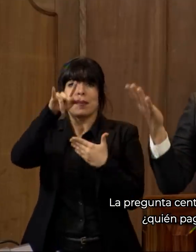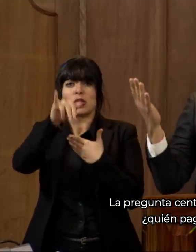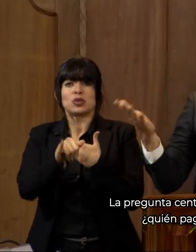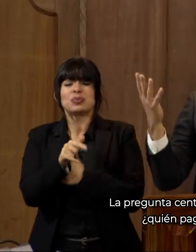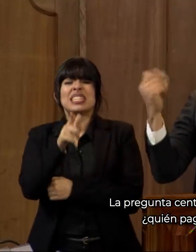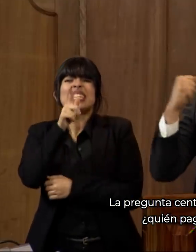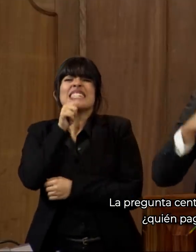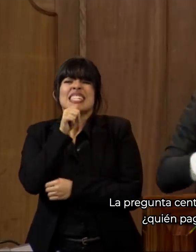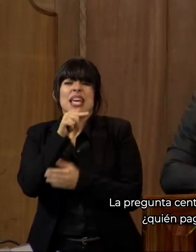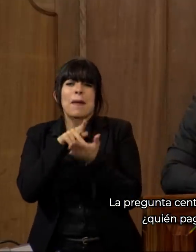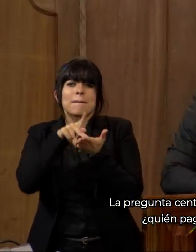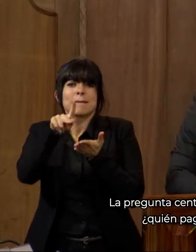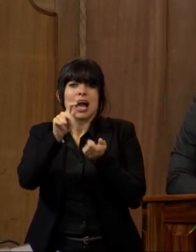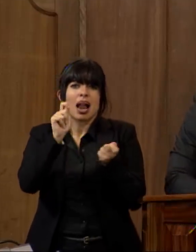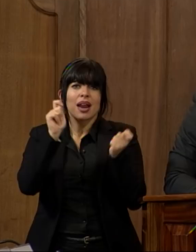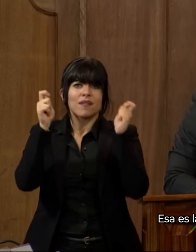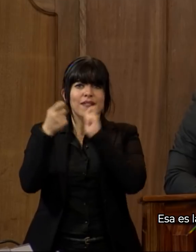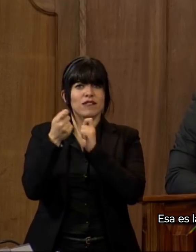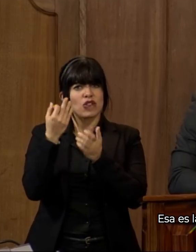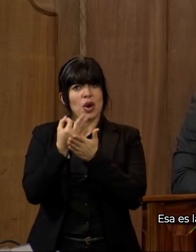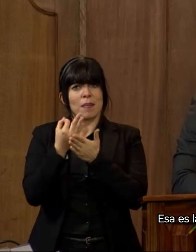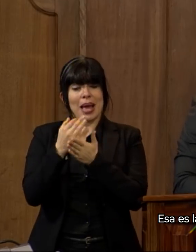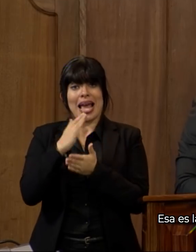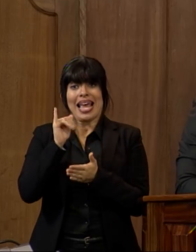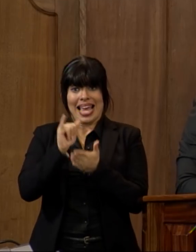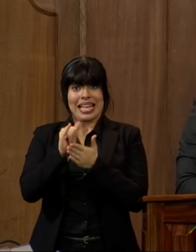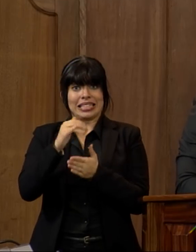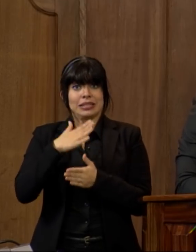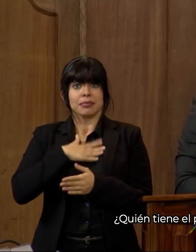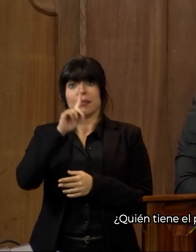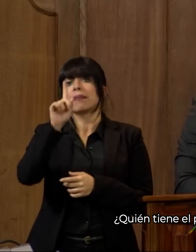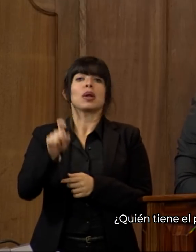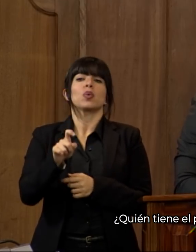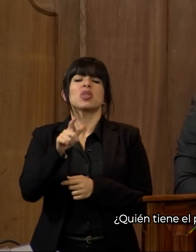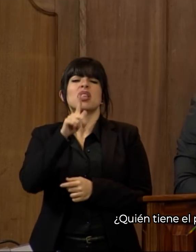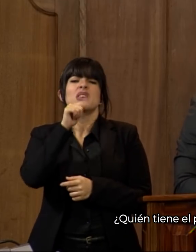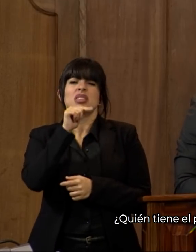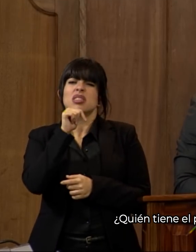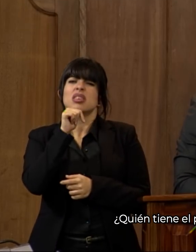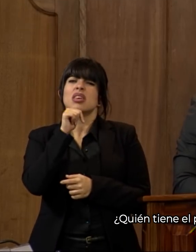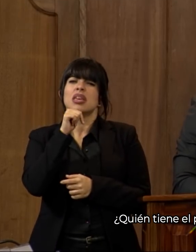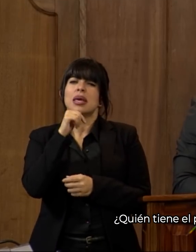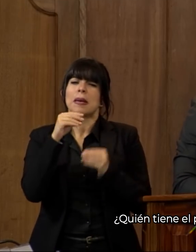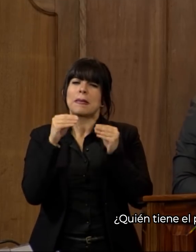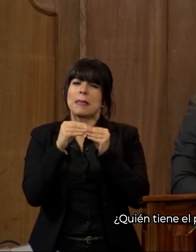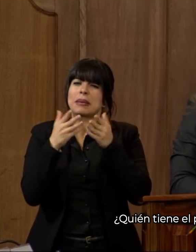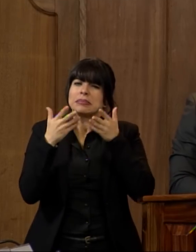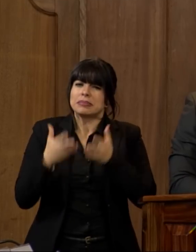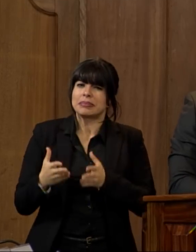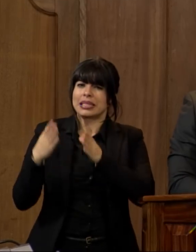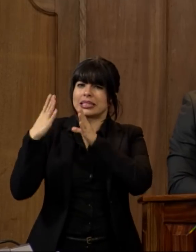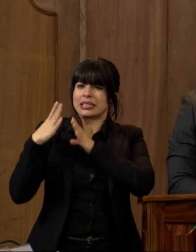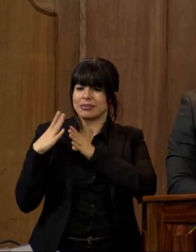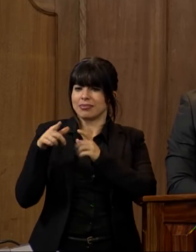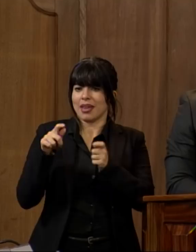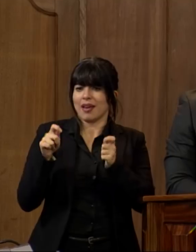¿quién paga la reforma? Esa es la pregunta. ¿Quién tiene el peso de la reforma?